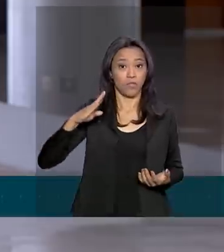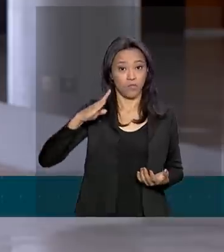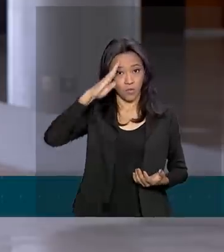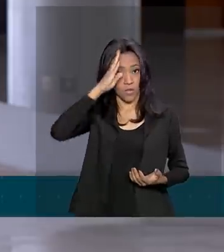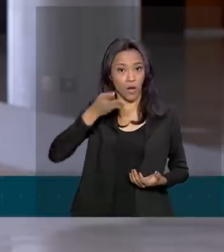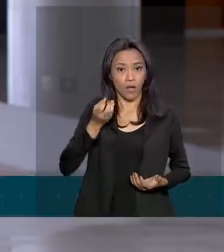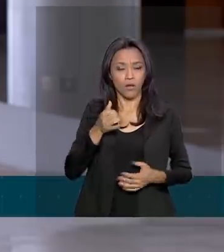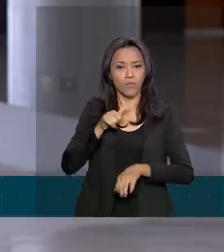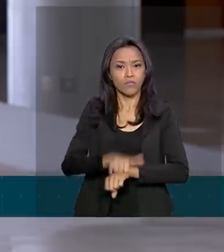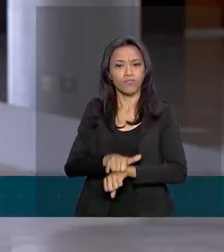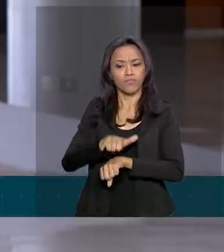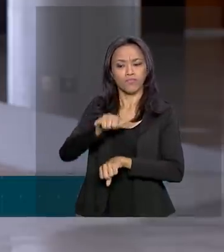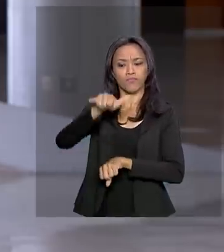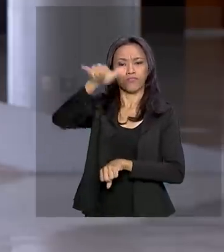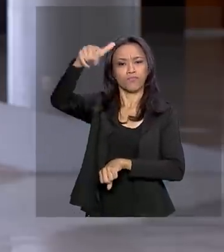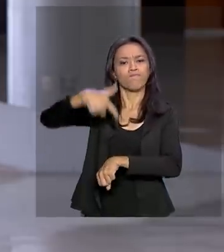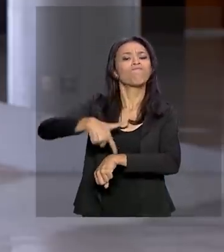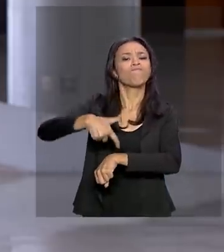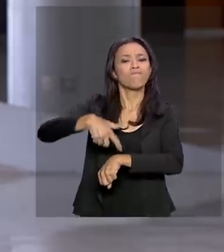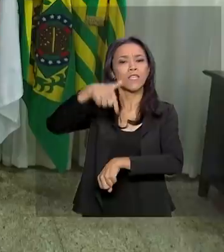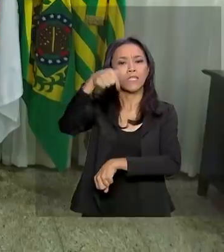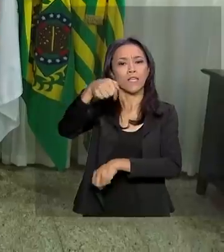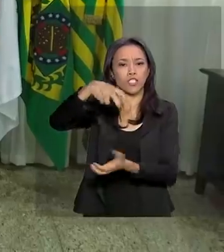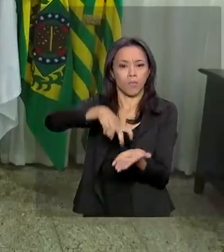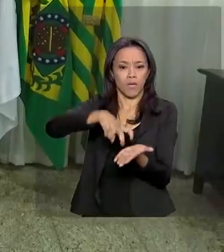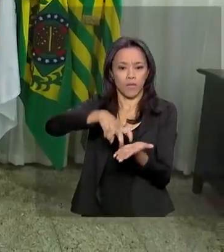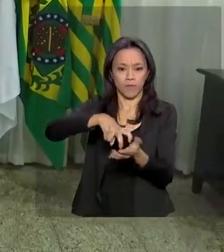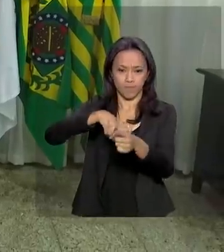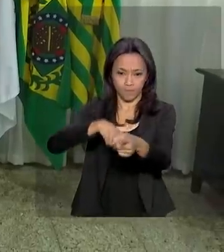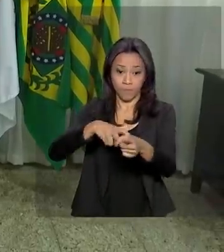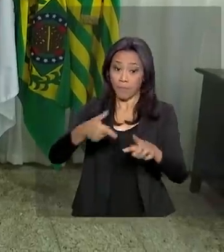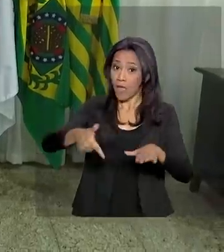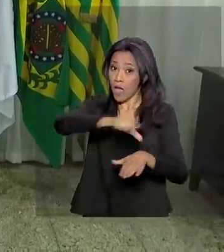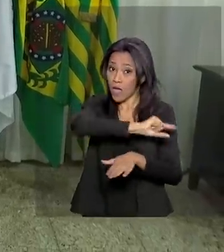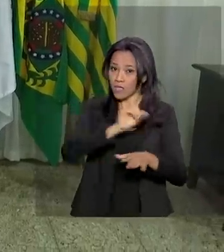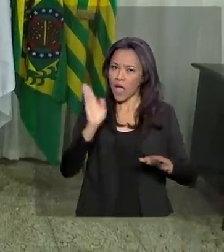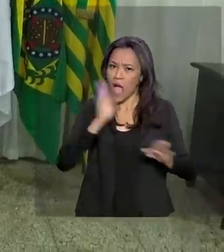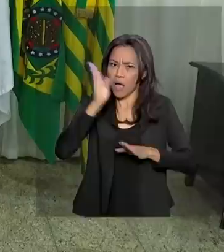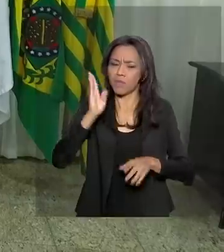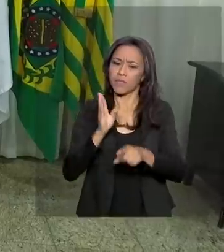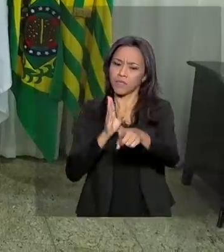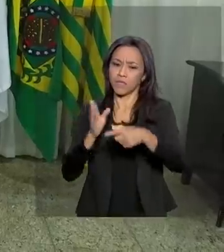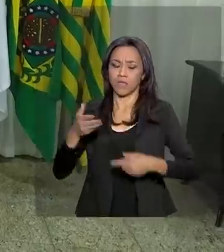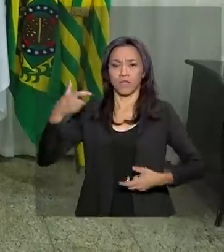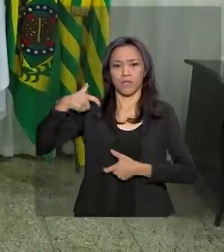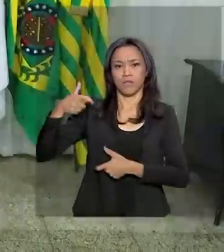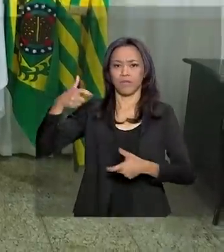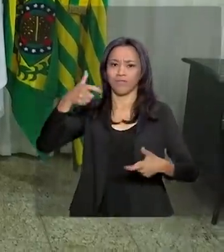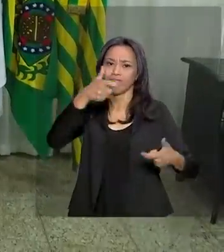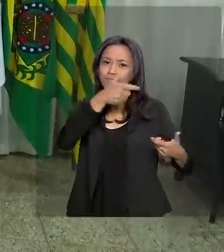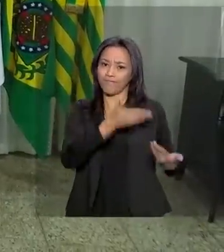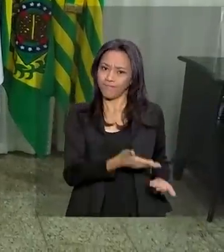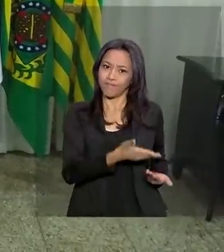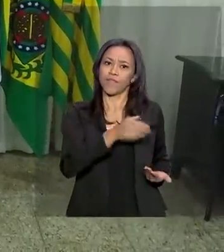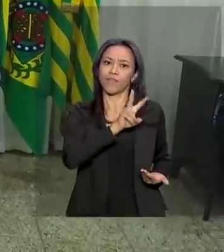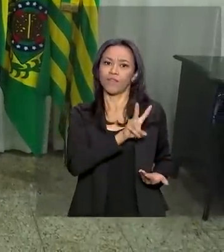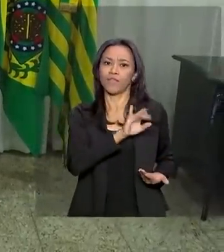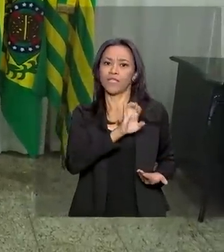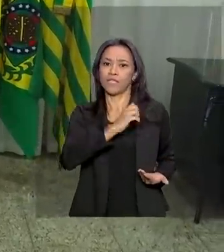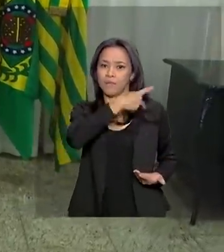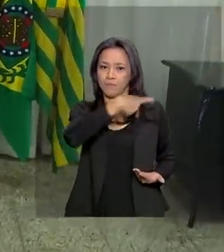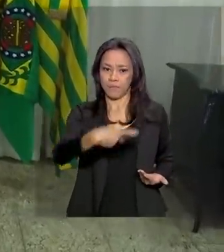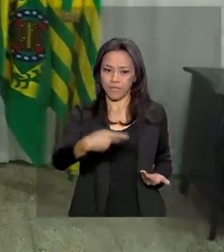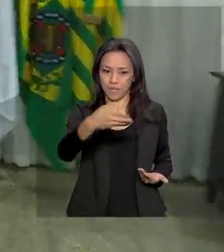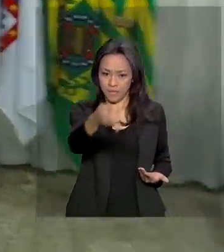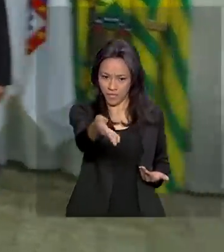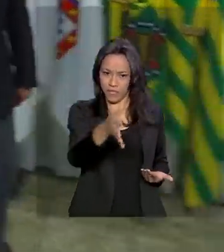base aérea de Brasília por volta das 7 horas da manhã. Antes disso, ali numa rápida solenidade, ele passou o cargo pro vice-general Hamilton Mourão,